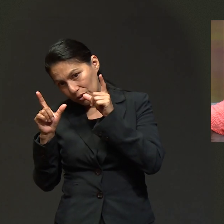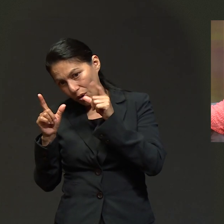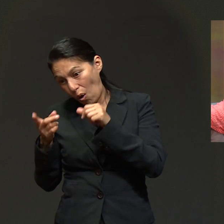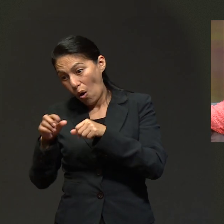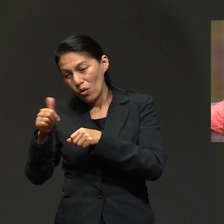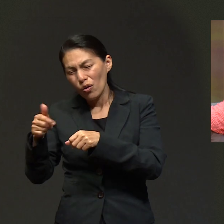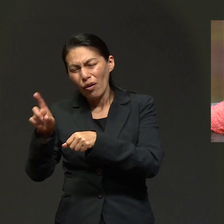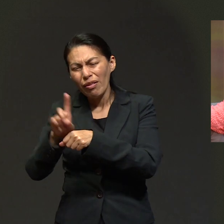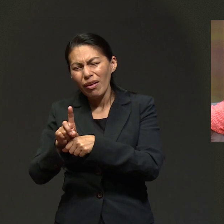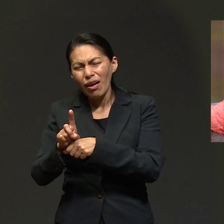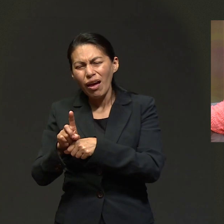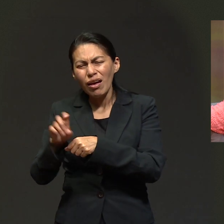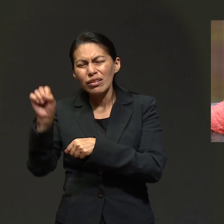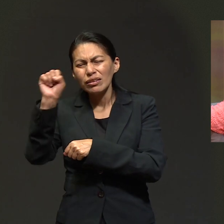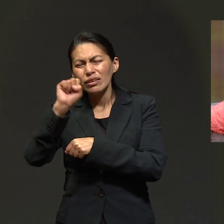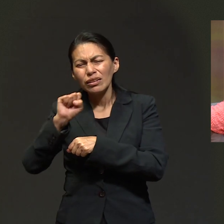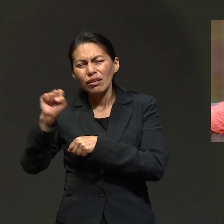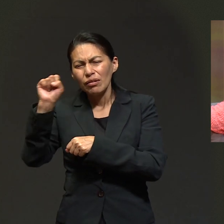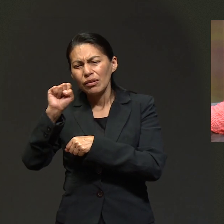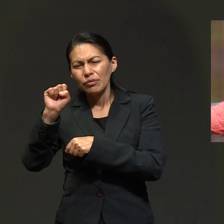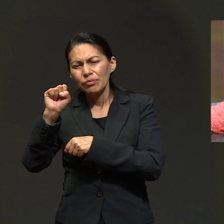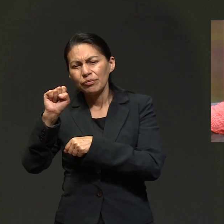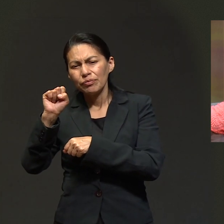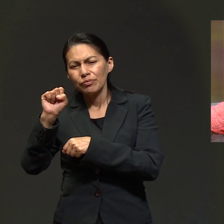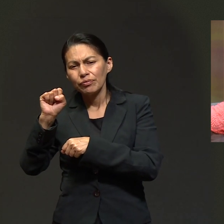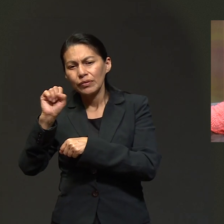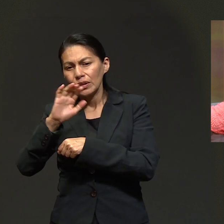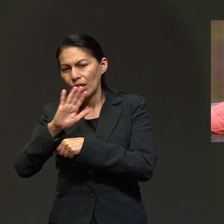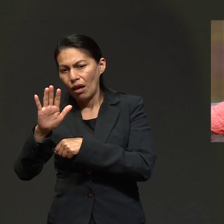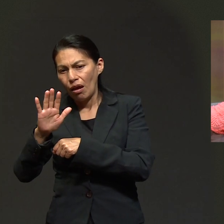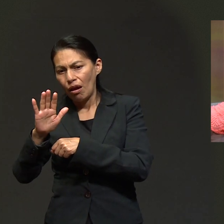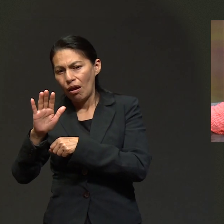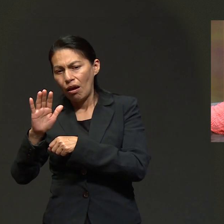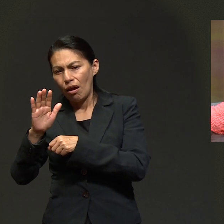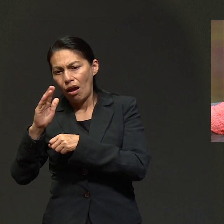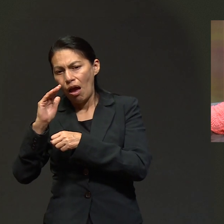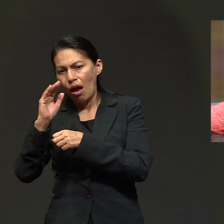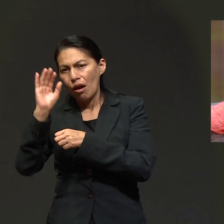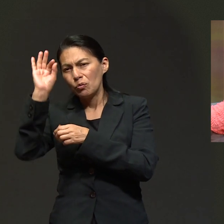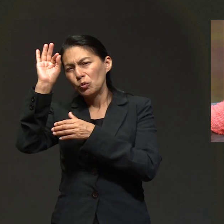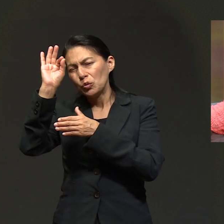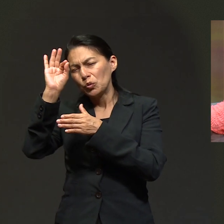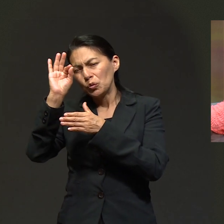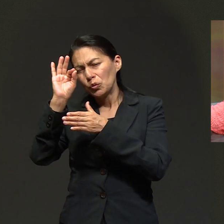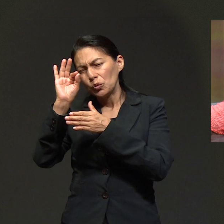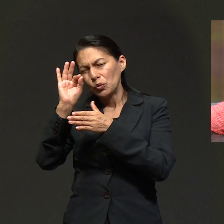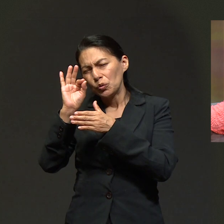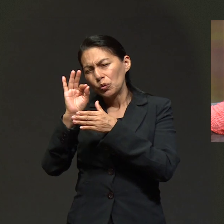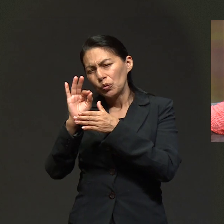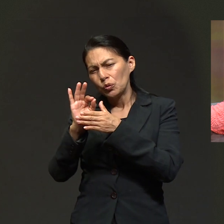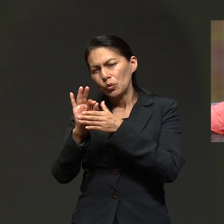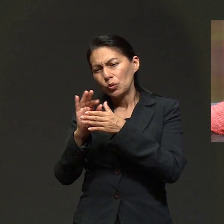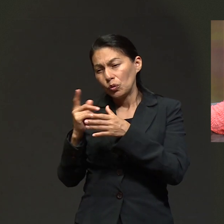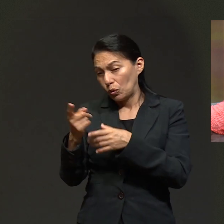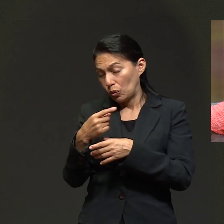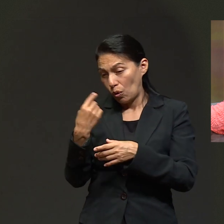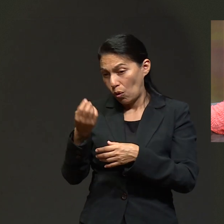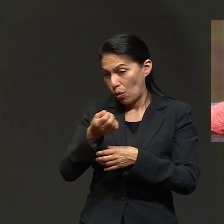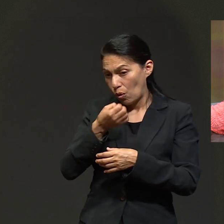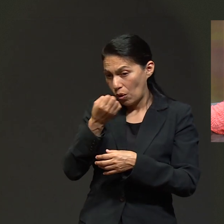era sábado, íbamos a despedir sábado. Y le digo a mi esposo,